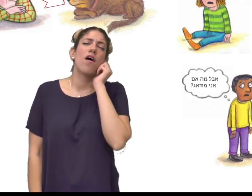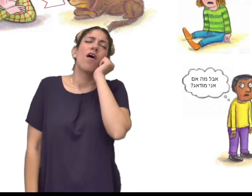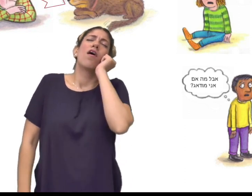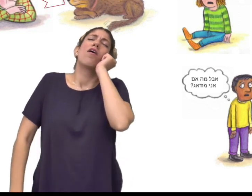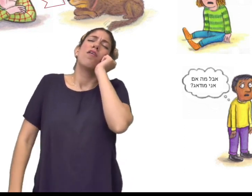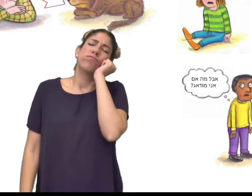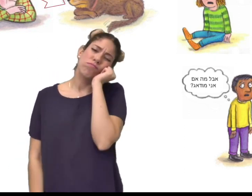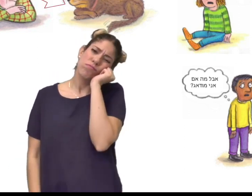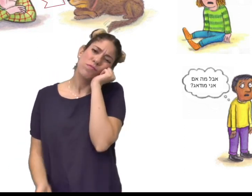משעמם לי.